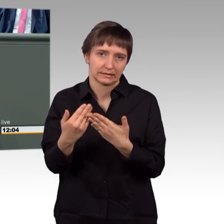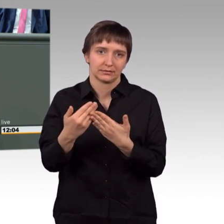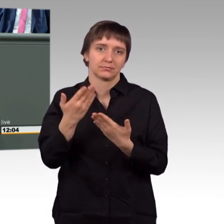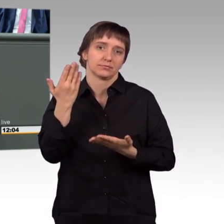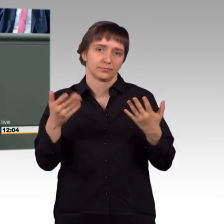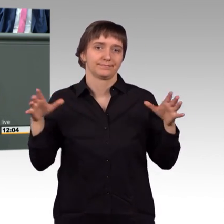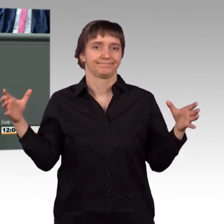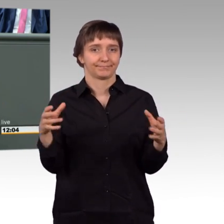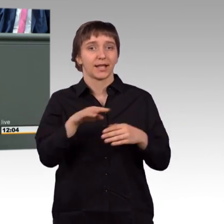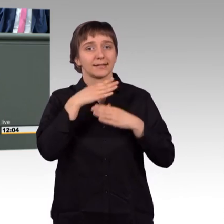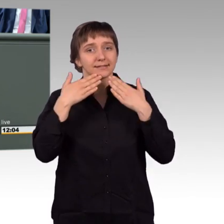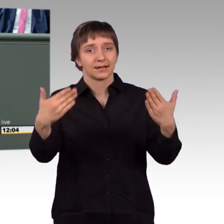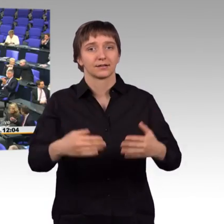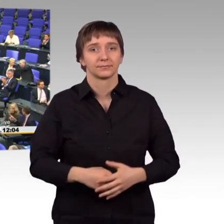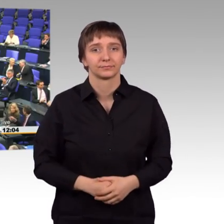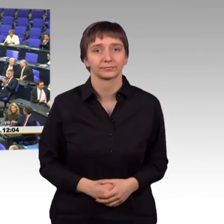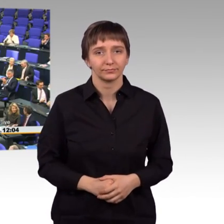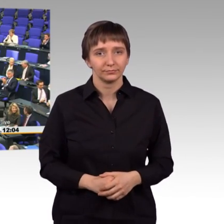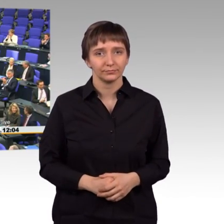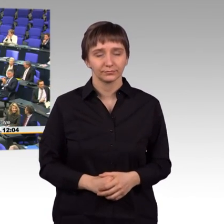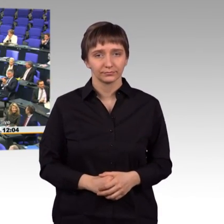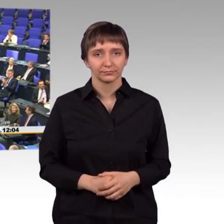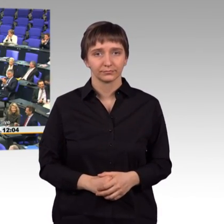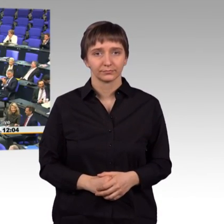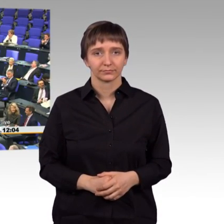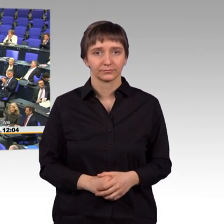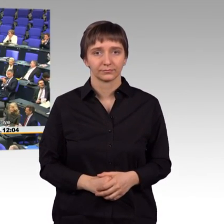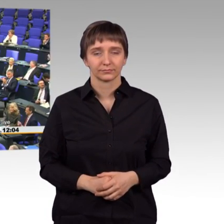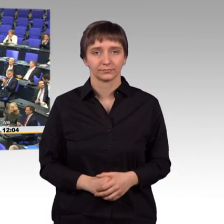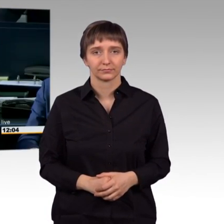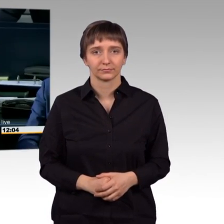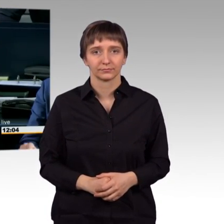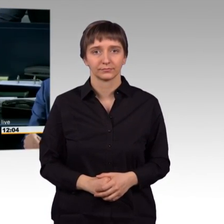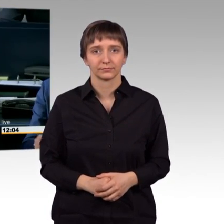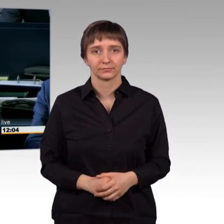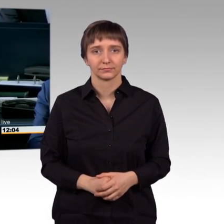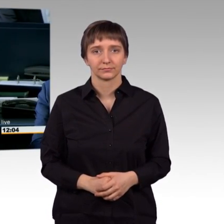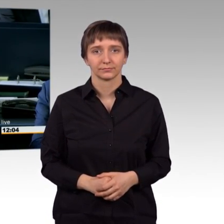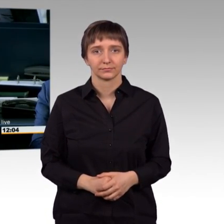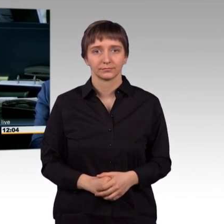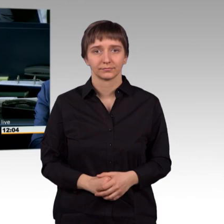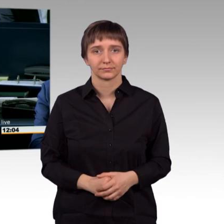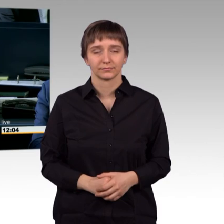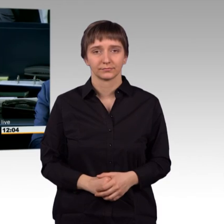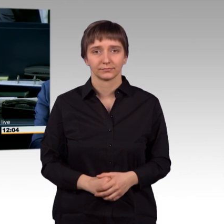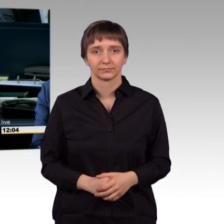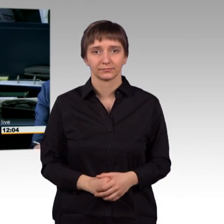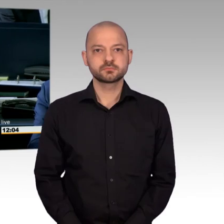Herzlichen Dank. Herr Kollege Gart, herzlichen Dank an Sie. Als nächste Rednerin die Kollegin Gabriela Heinrich für die SPD.